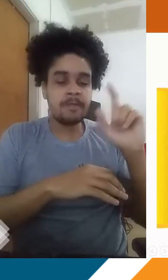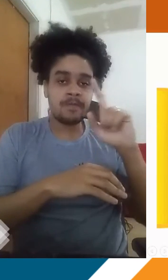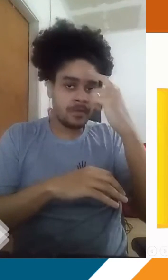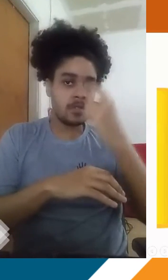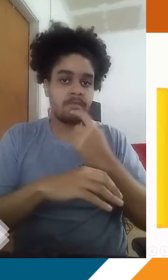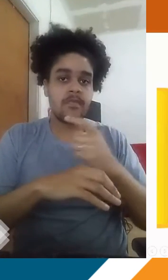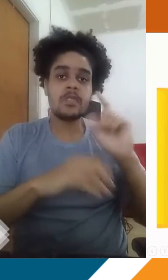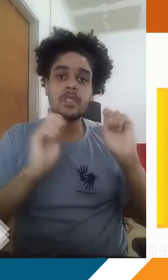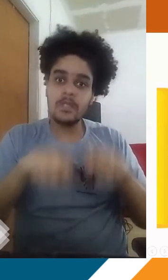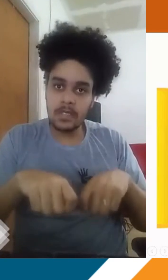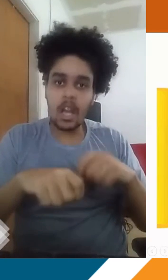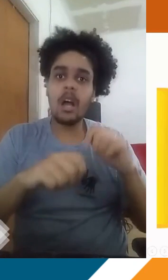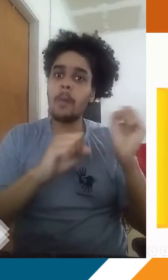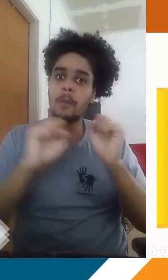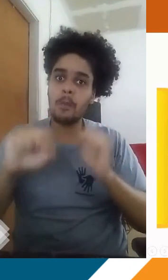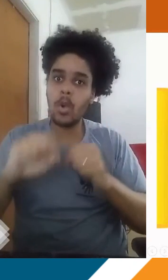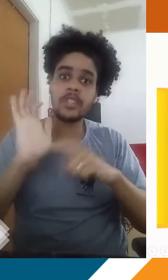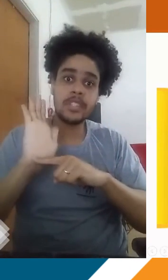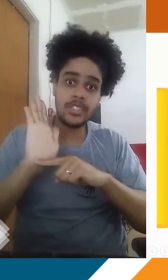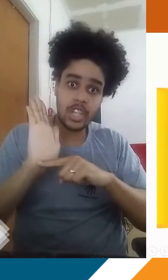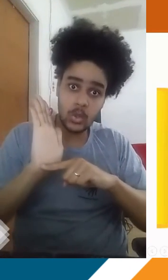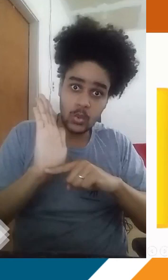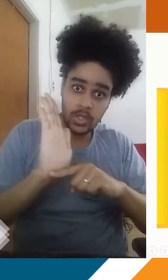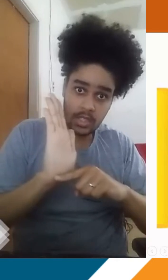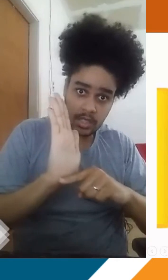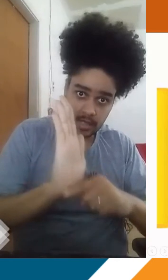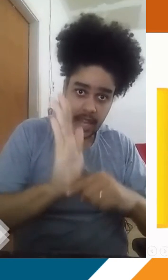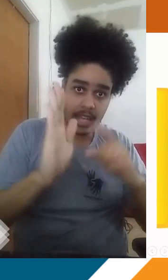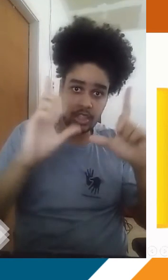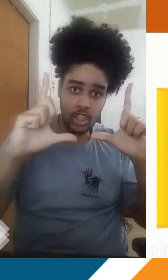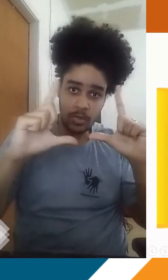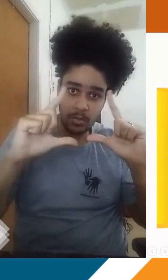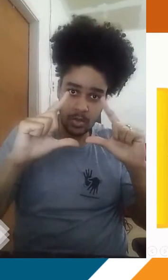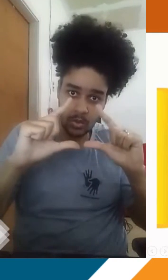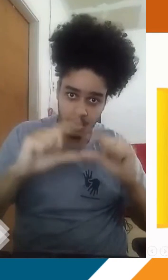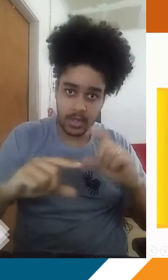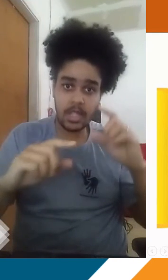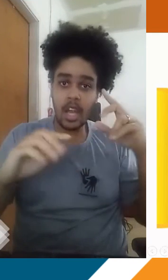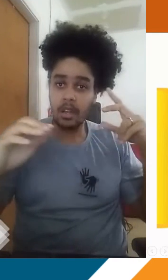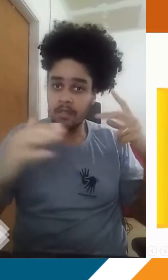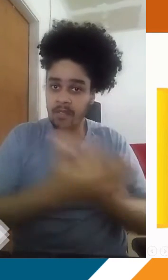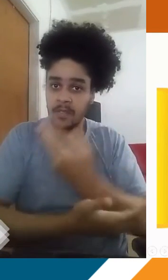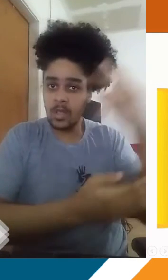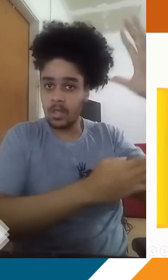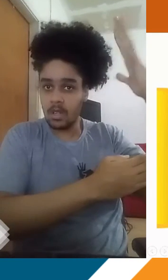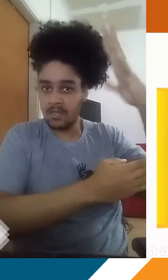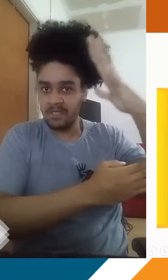podem ver nessa imagem, ele tem essa capacidade, esse poder de ajudar a diminuir o impacto dos